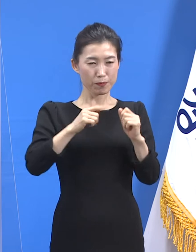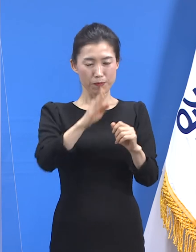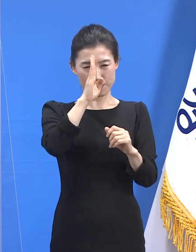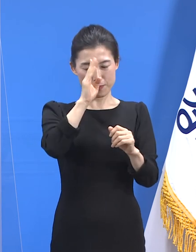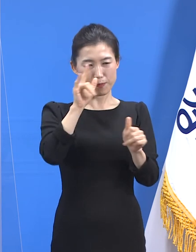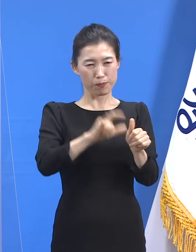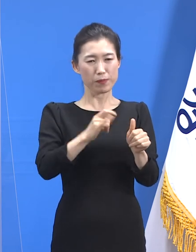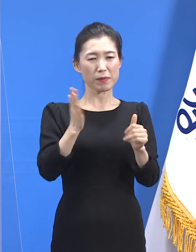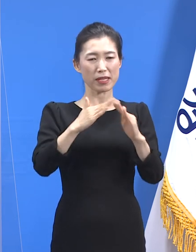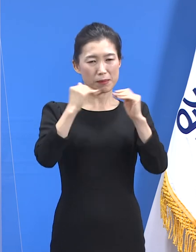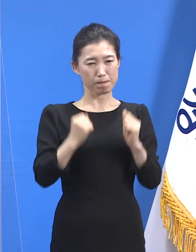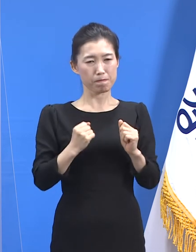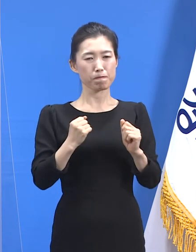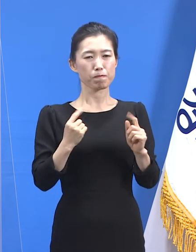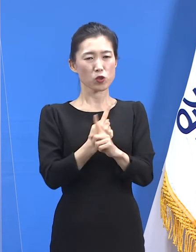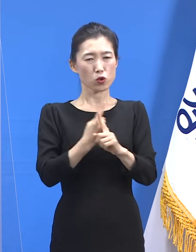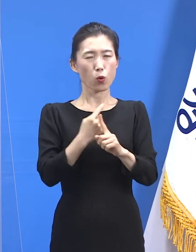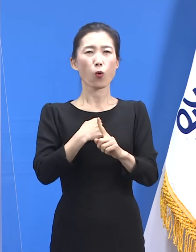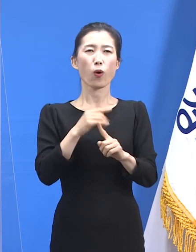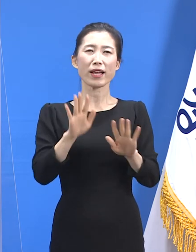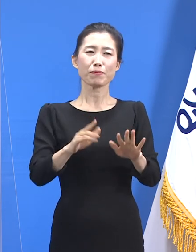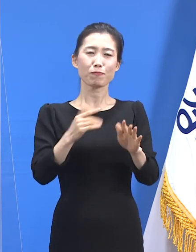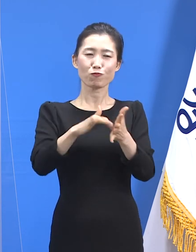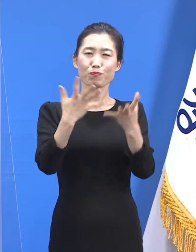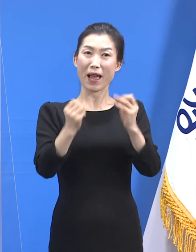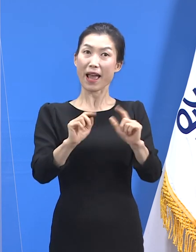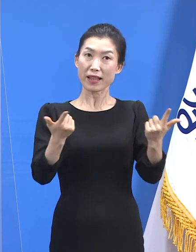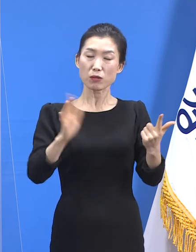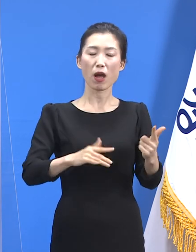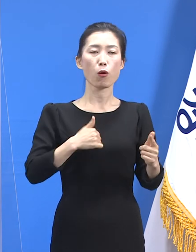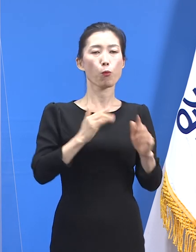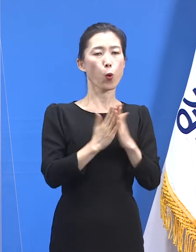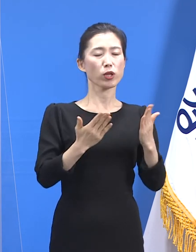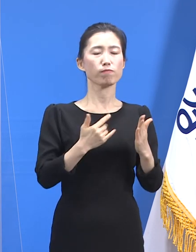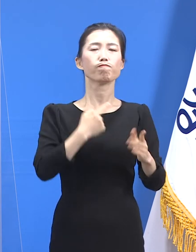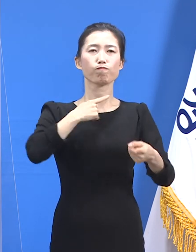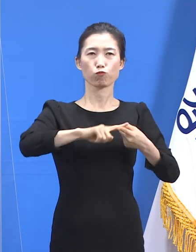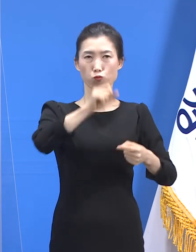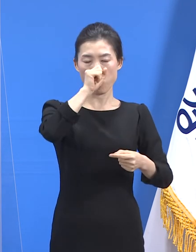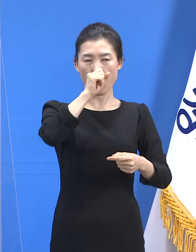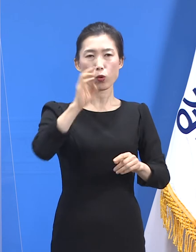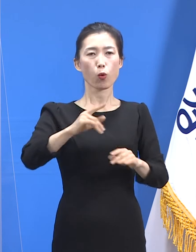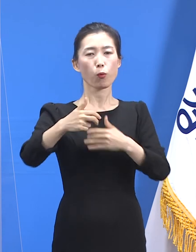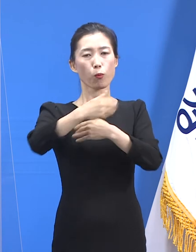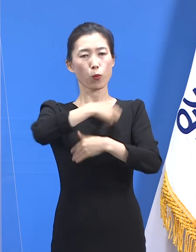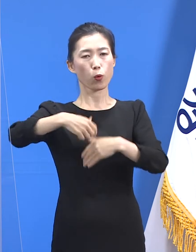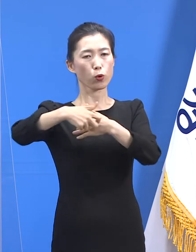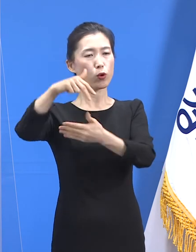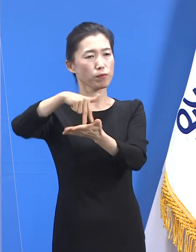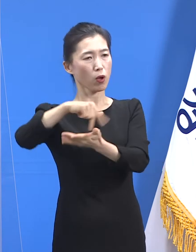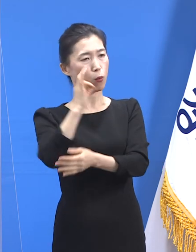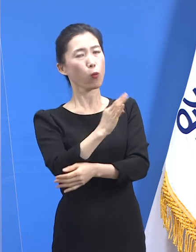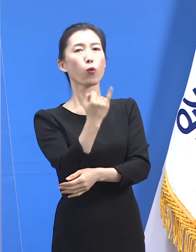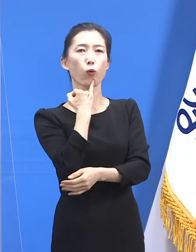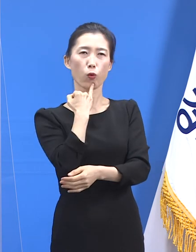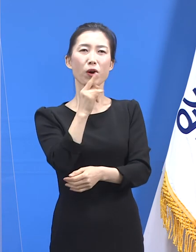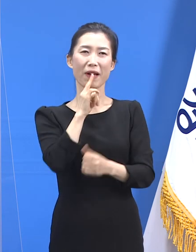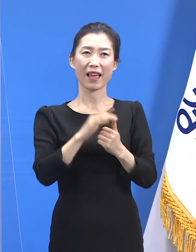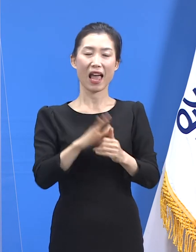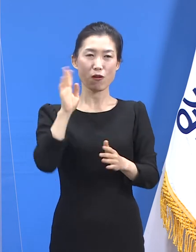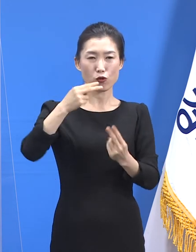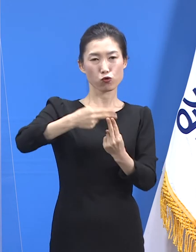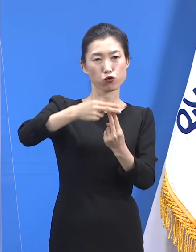관할 보건소의 만족도도 높은 것으로 보고됩니다. 실적이 좀 더 쌓이면 보다 세밀하게 자료를 분석하여 다시